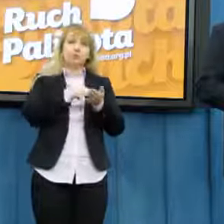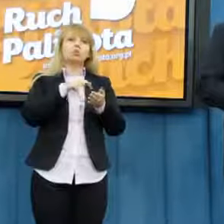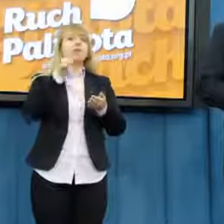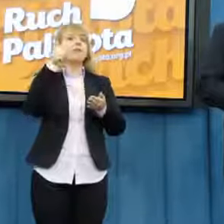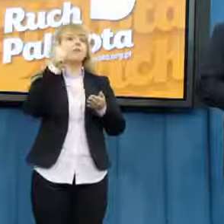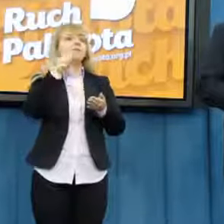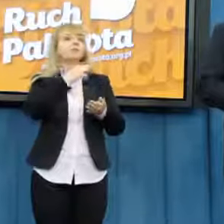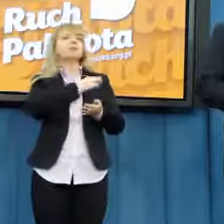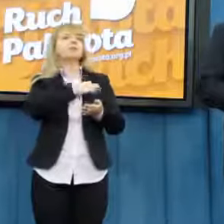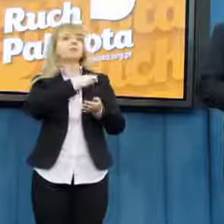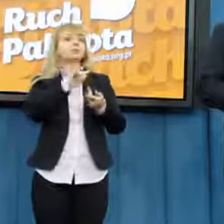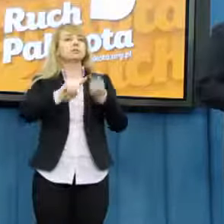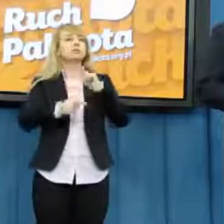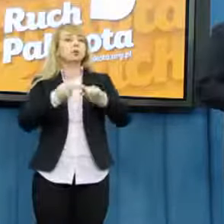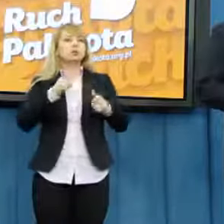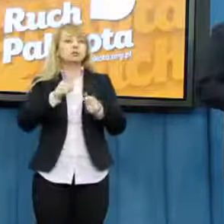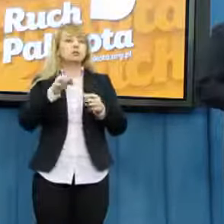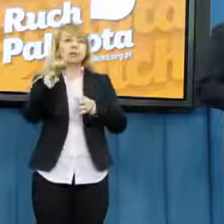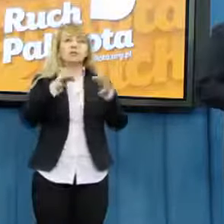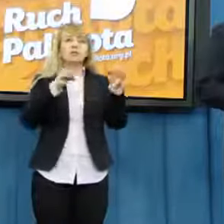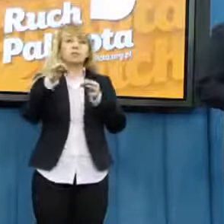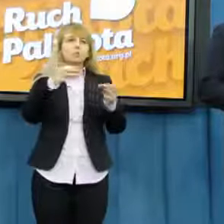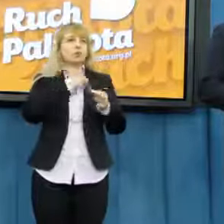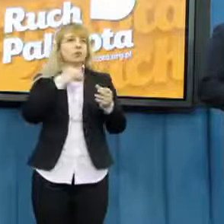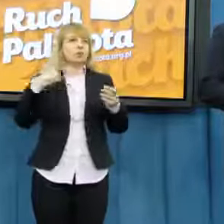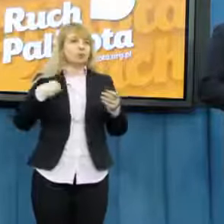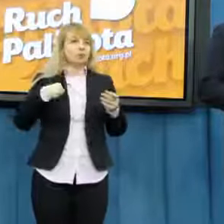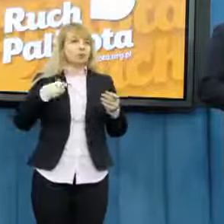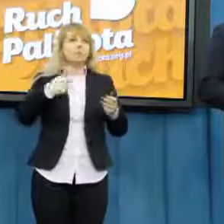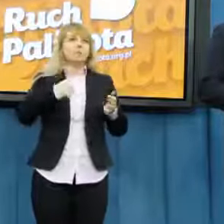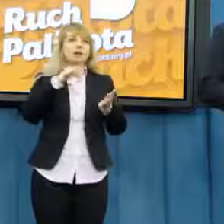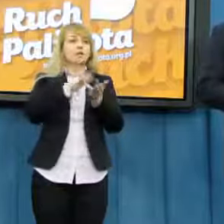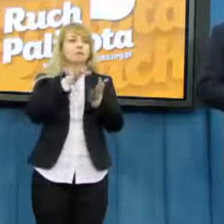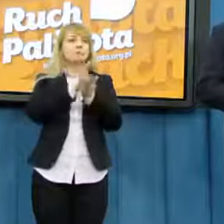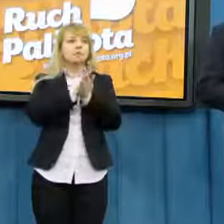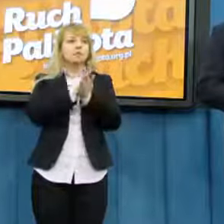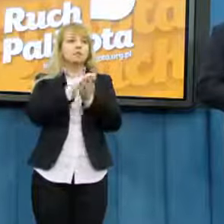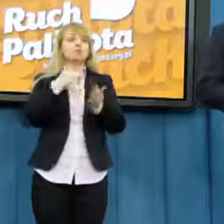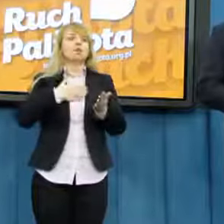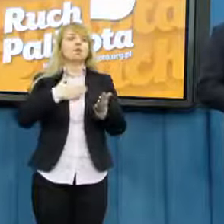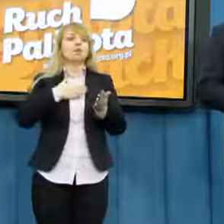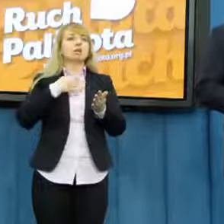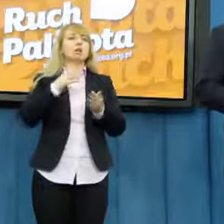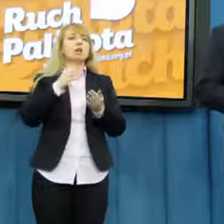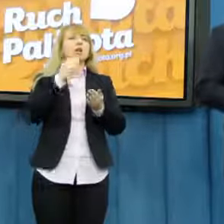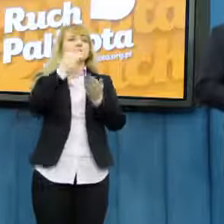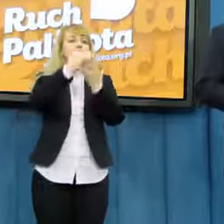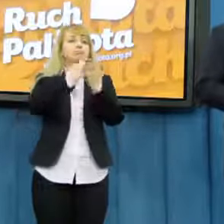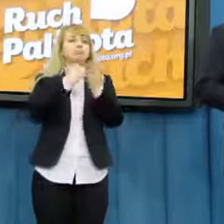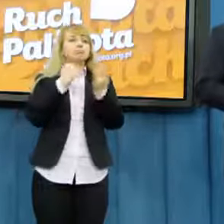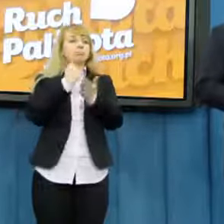jedyna partia polityczna w historii Polski wpisaliśmy do statutu parytety